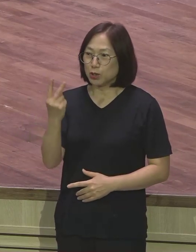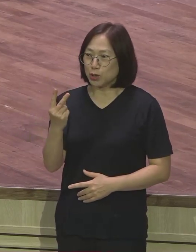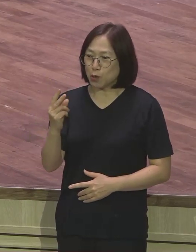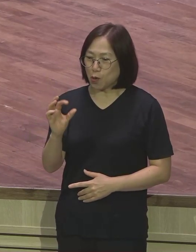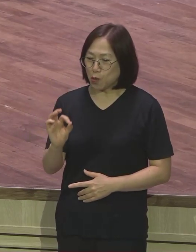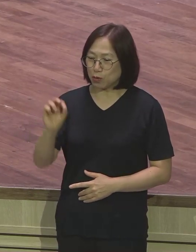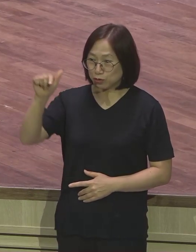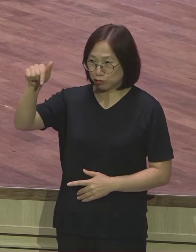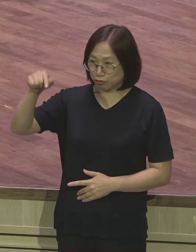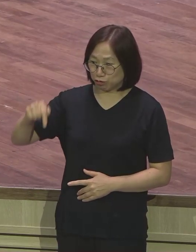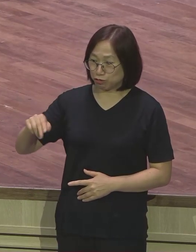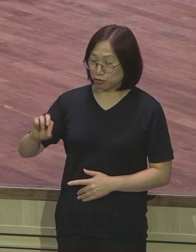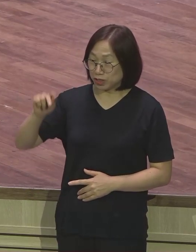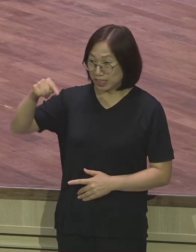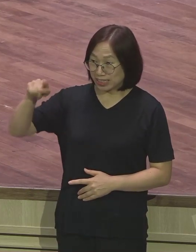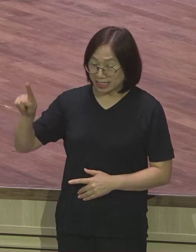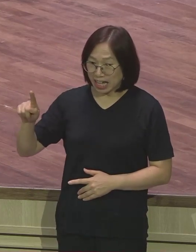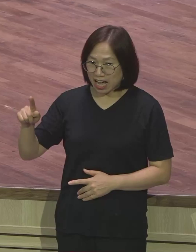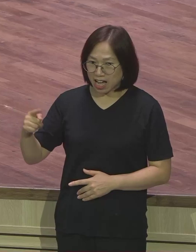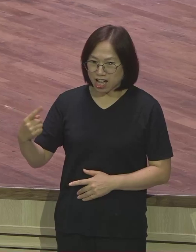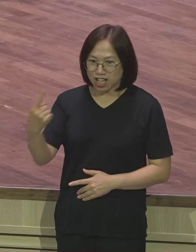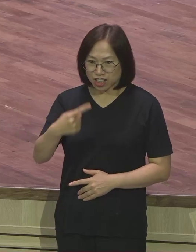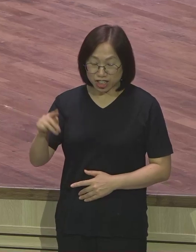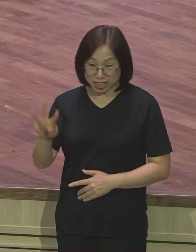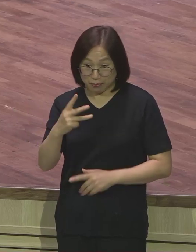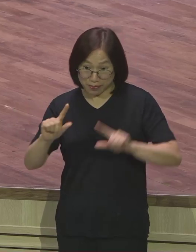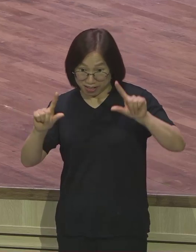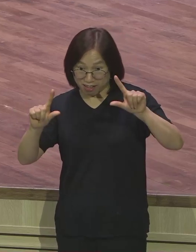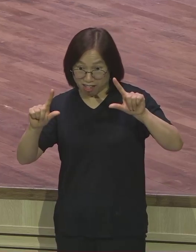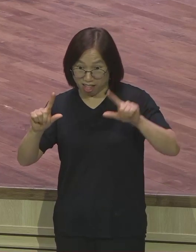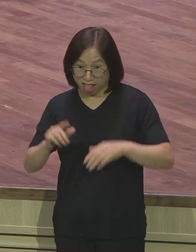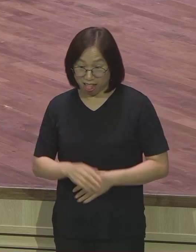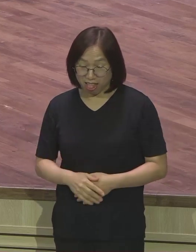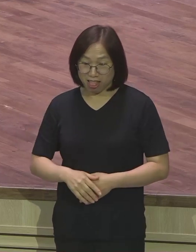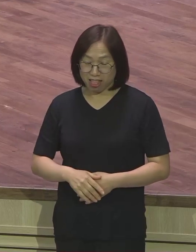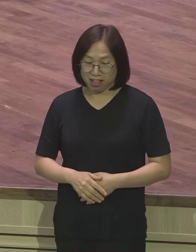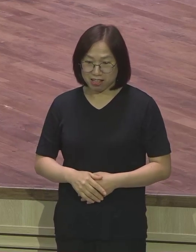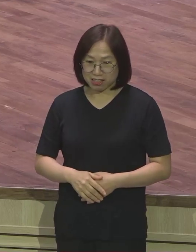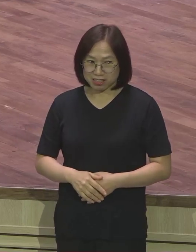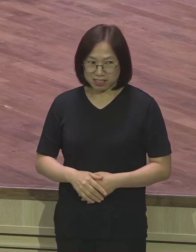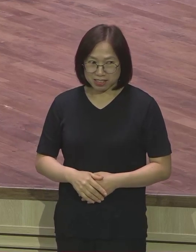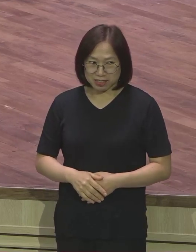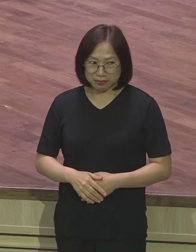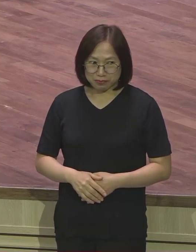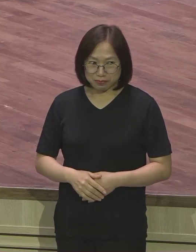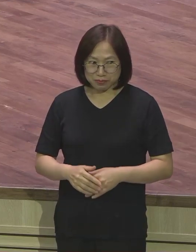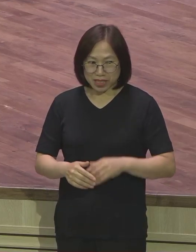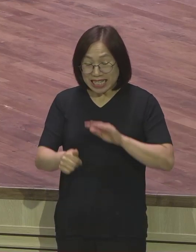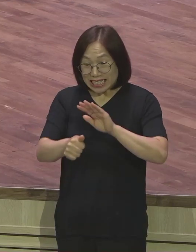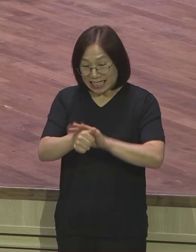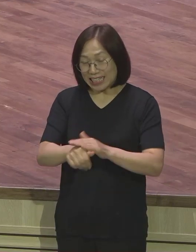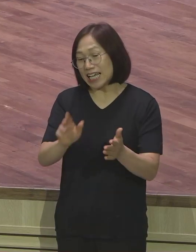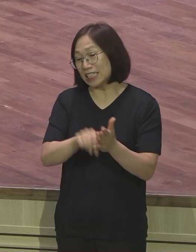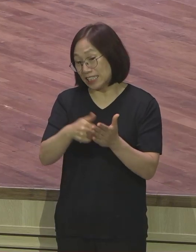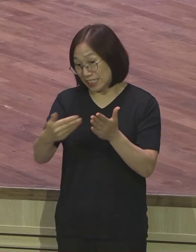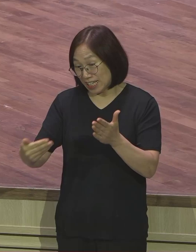이 절은 무려 1300년 됐습니다. 신라시대의 원효대사가 참 신기하죠. 지금은